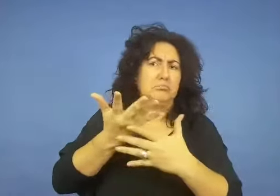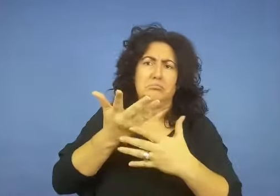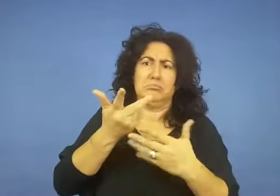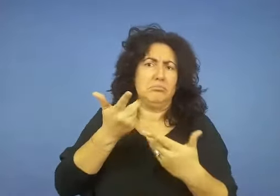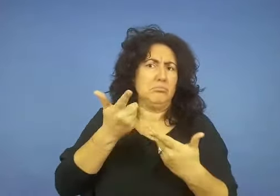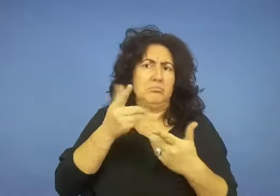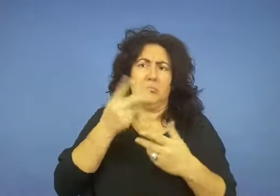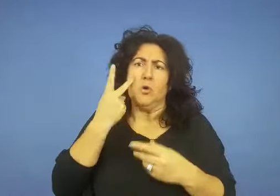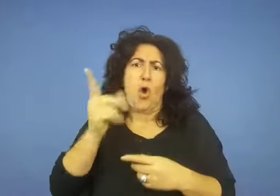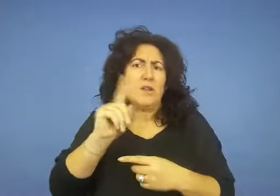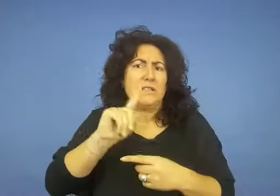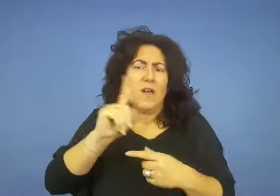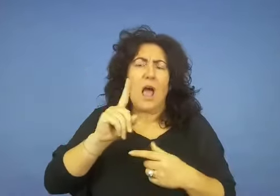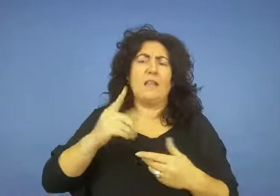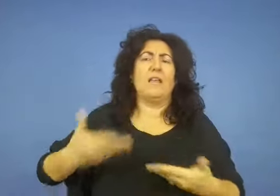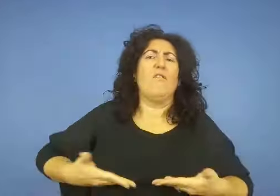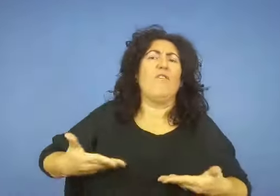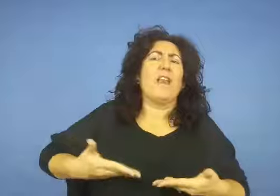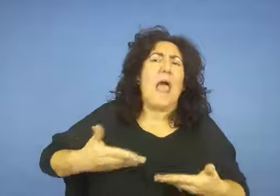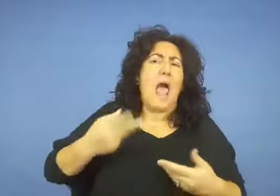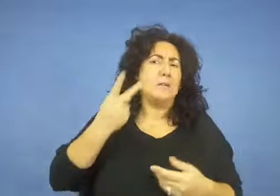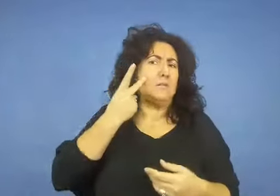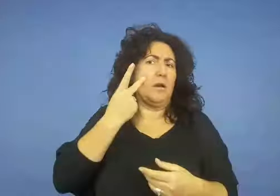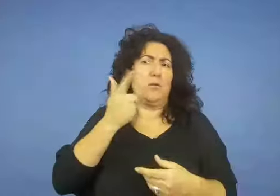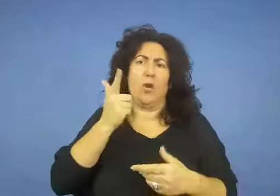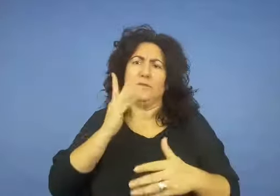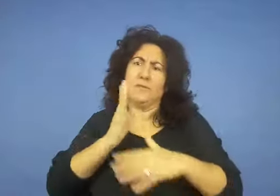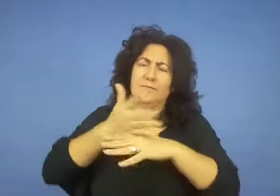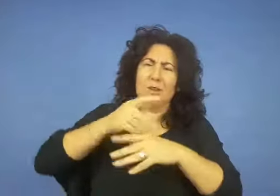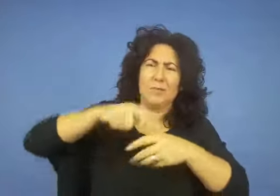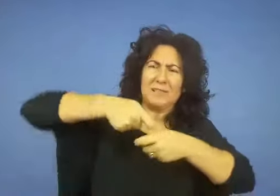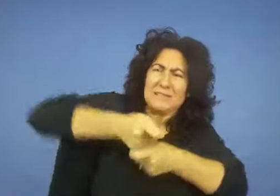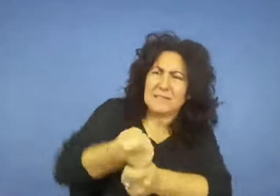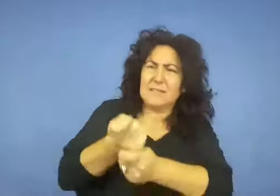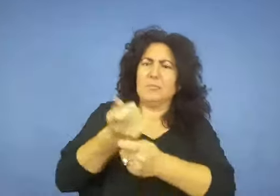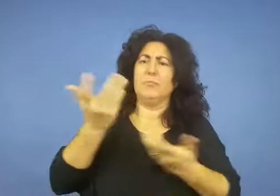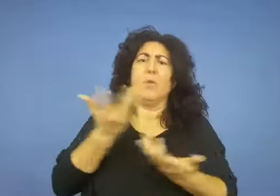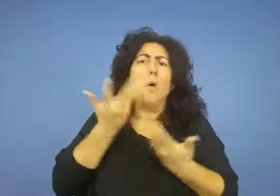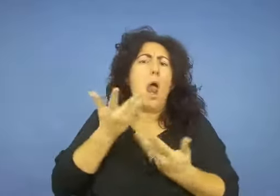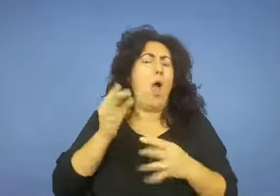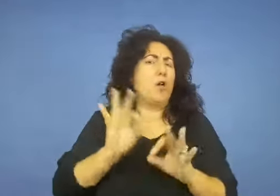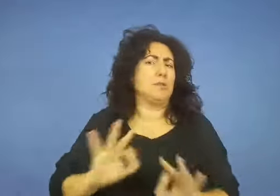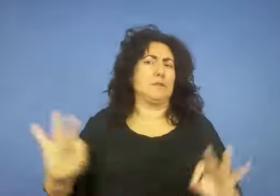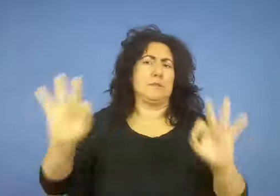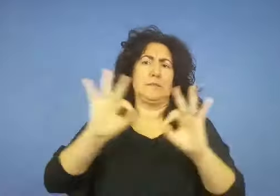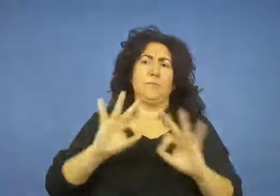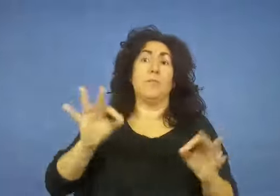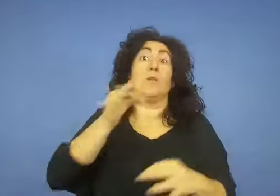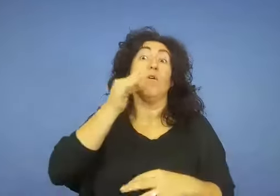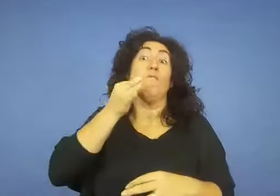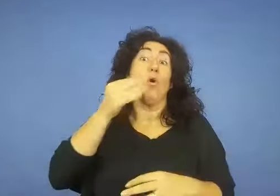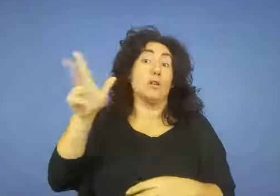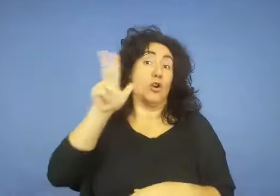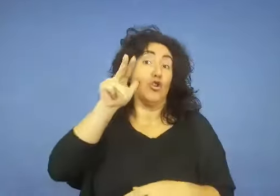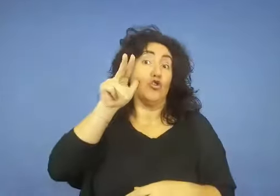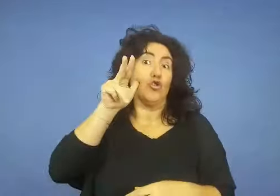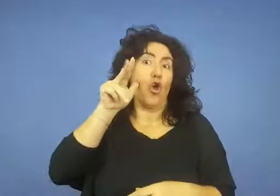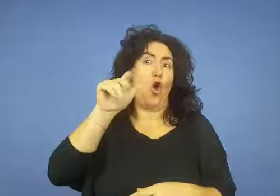finestre. La donna avrebbe quindi aperto all'assassino che forse conosceva. L'anziana